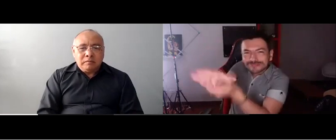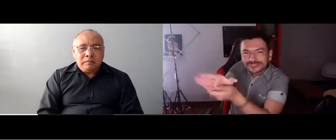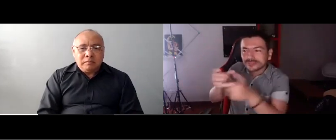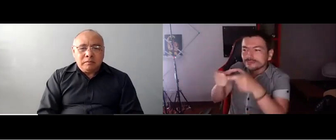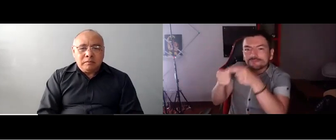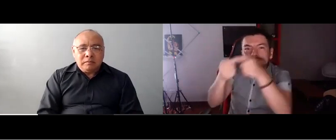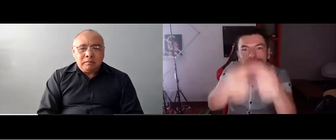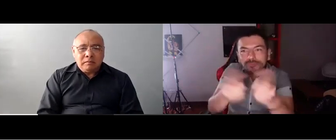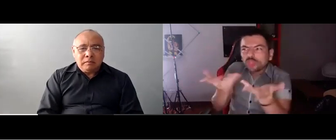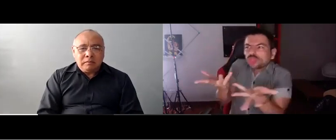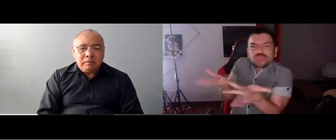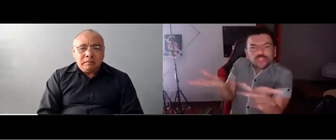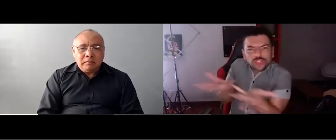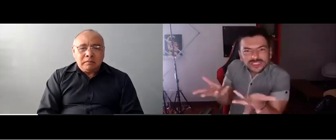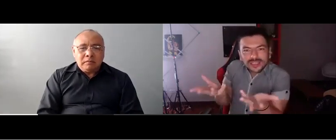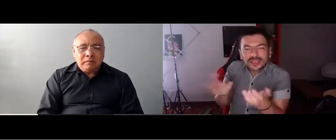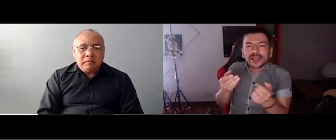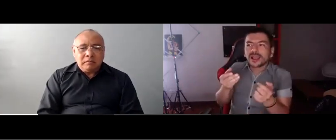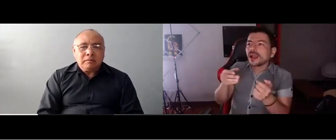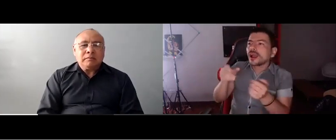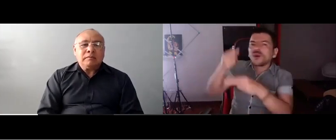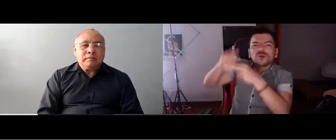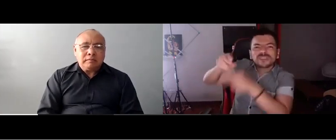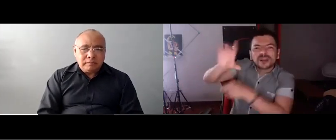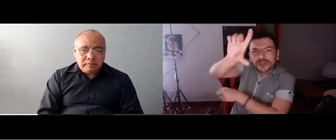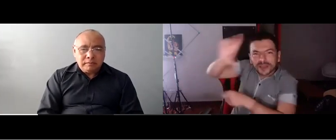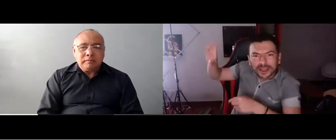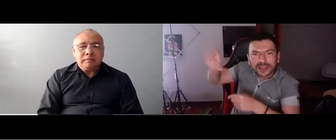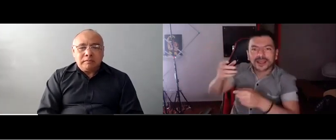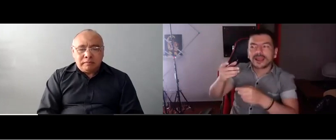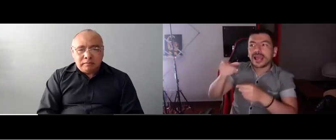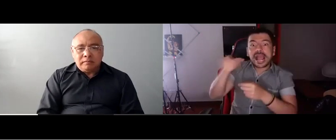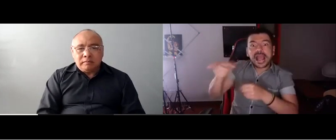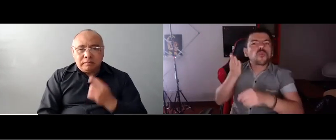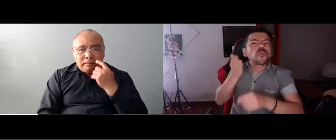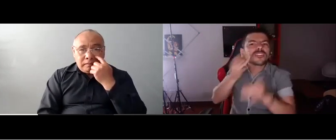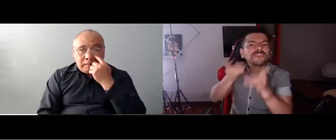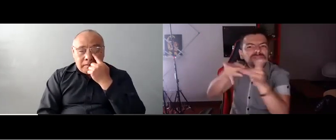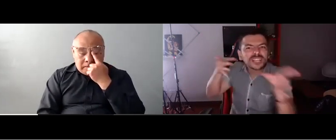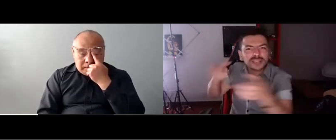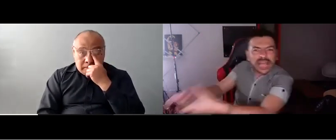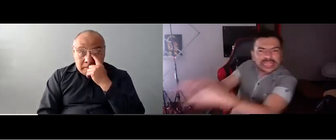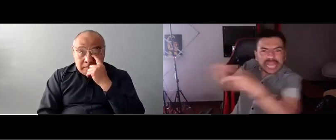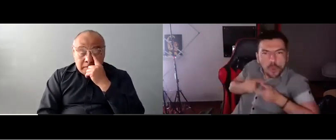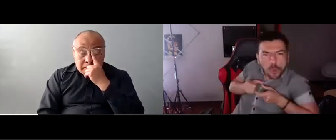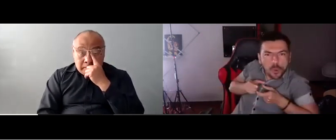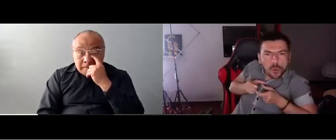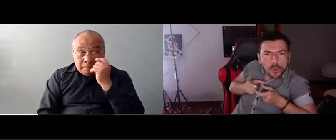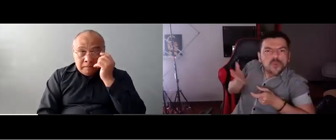que avalan las licencias de conducción. Probablemente varios de ustedes ya conocen este trámite, saben